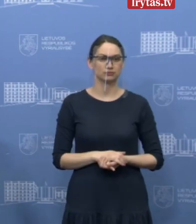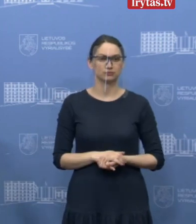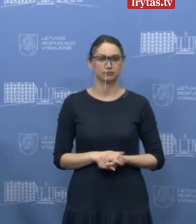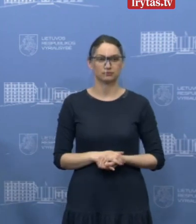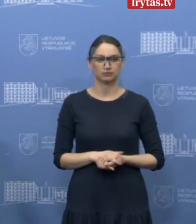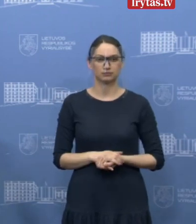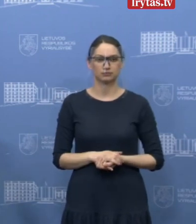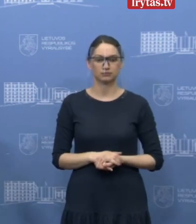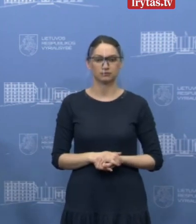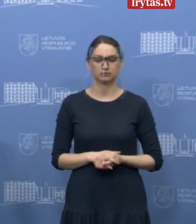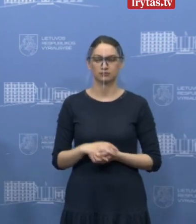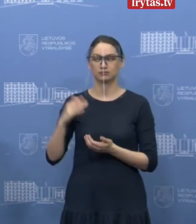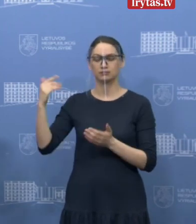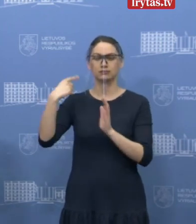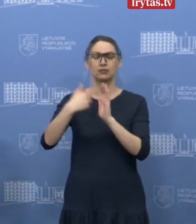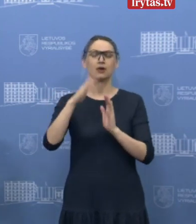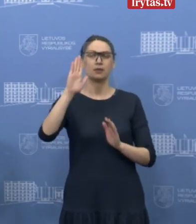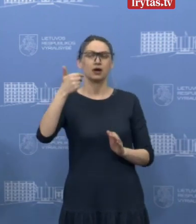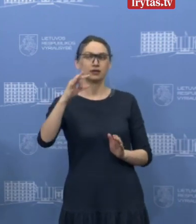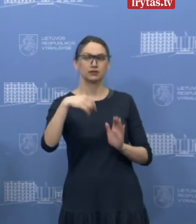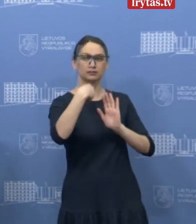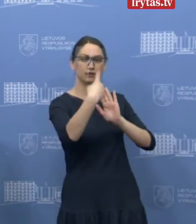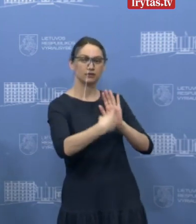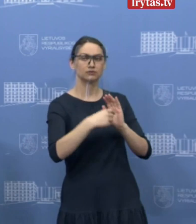klausia BNS. Ramūnai, prašau.